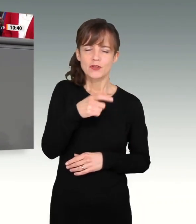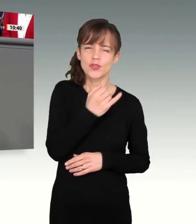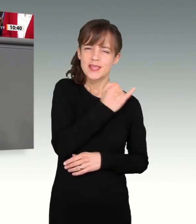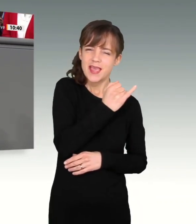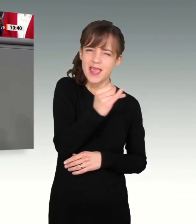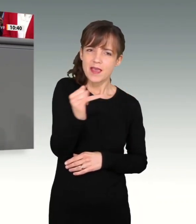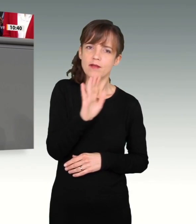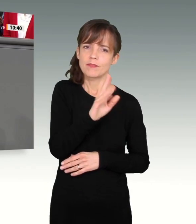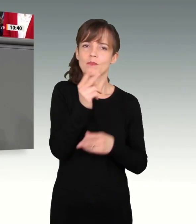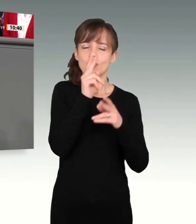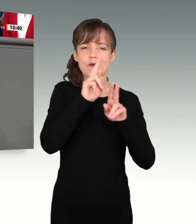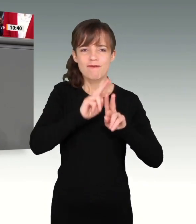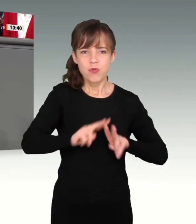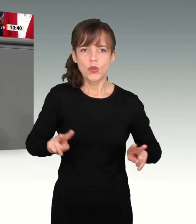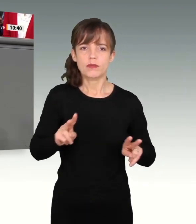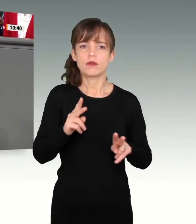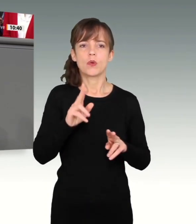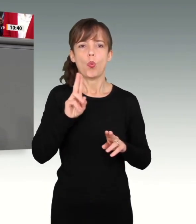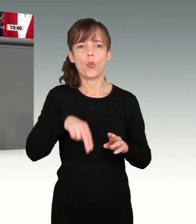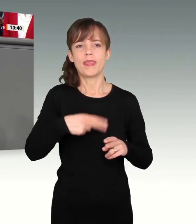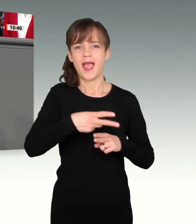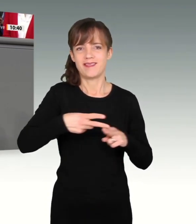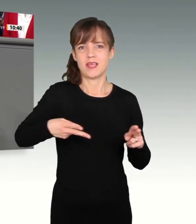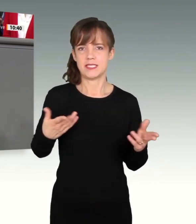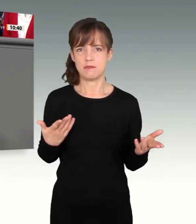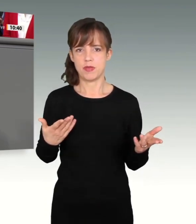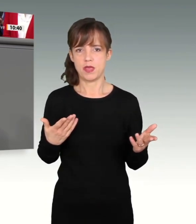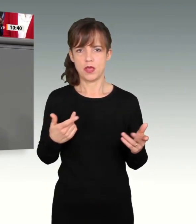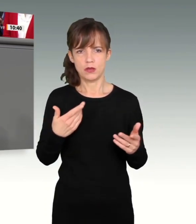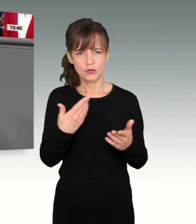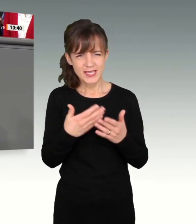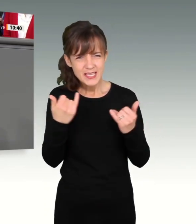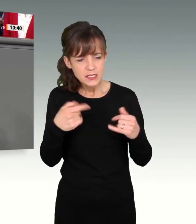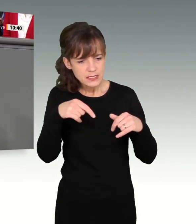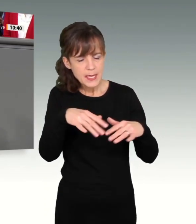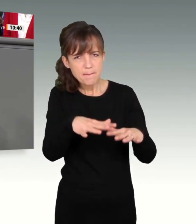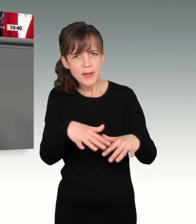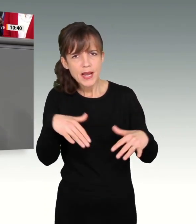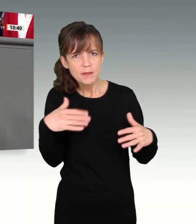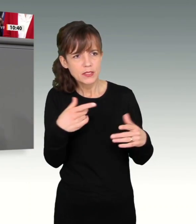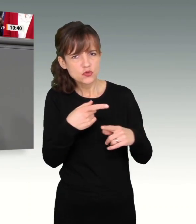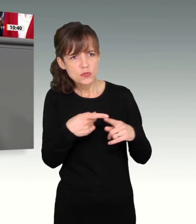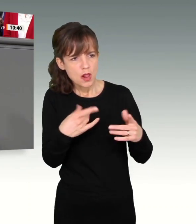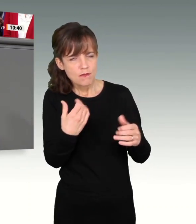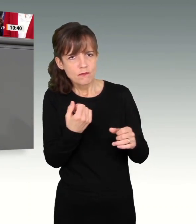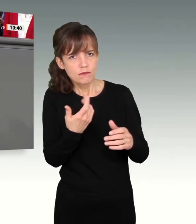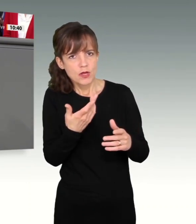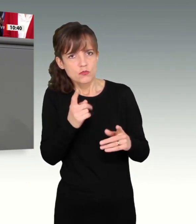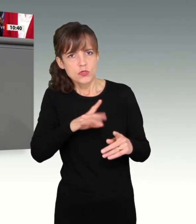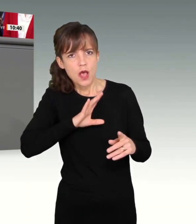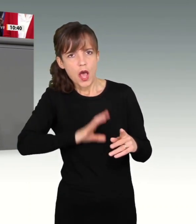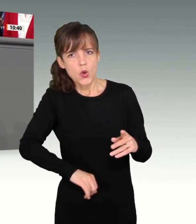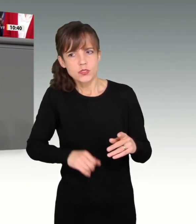unantastbar ist. Und ich finde es unerträglich, was sich dieses Parlament hier teilweise bieten lassen muss.